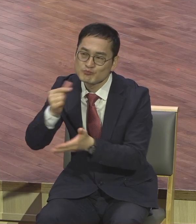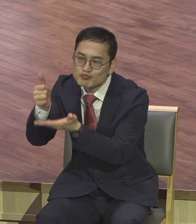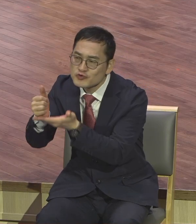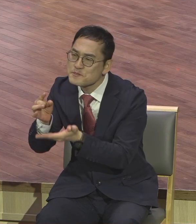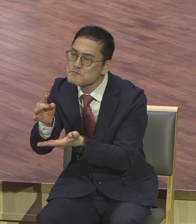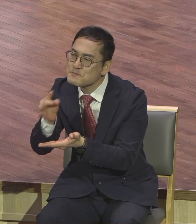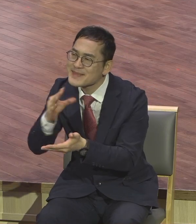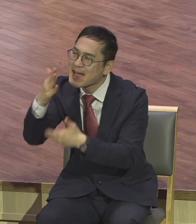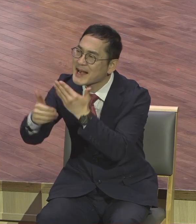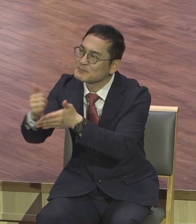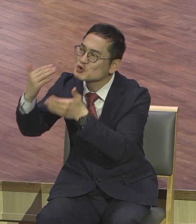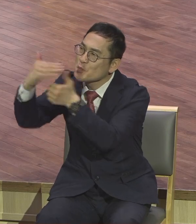소명받은 자가 아니라